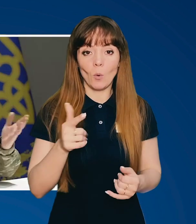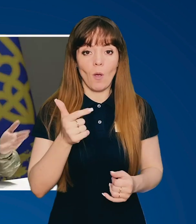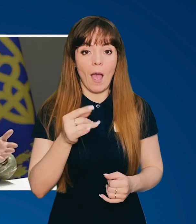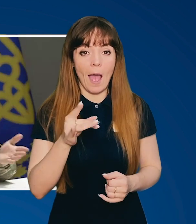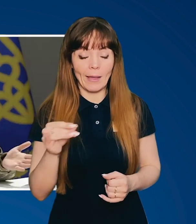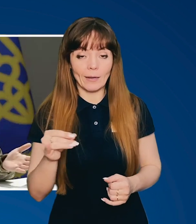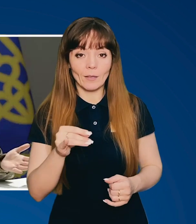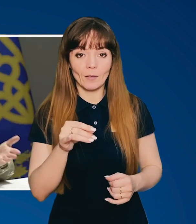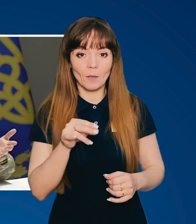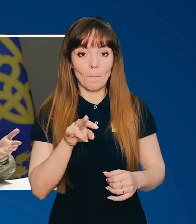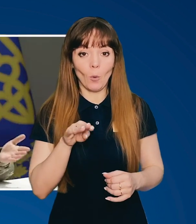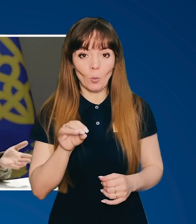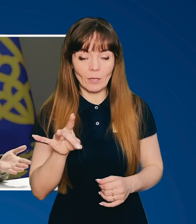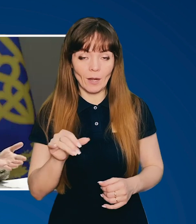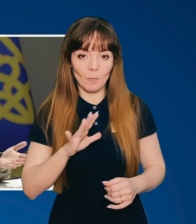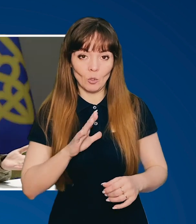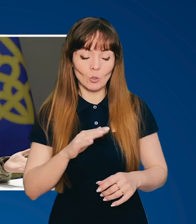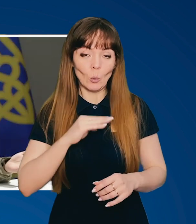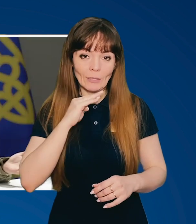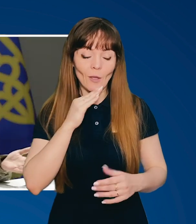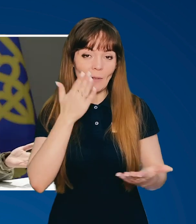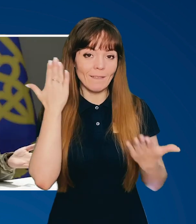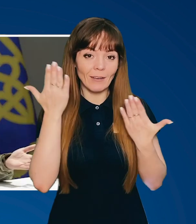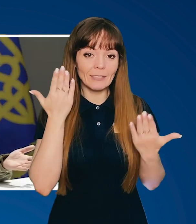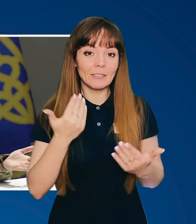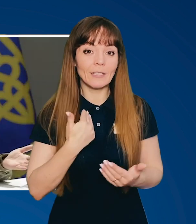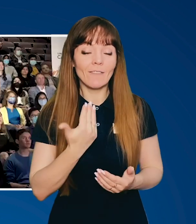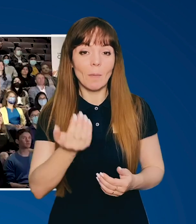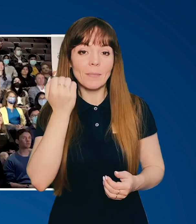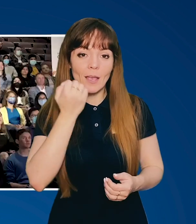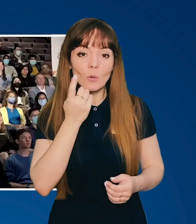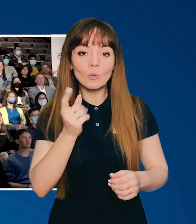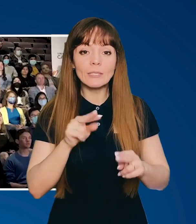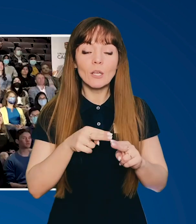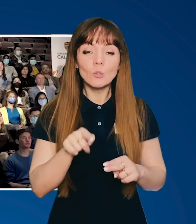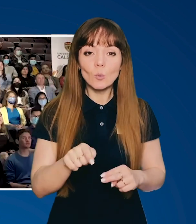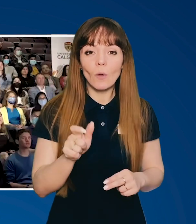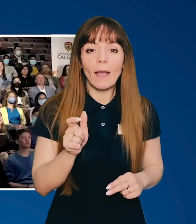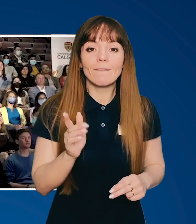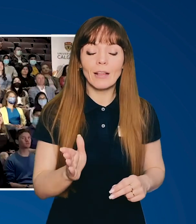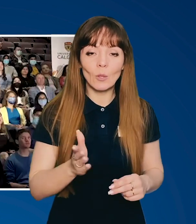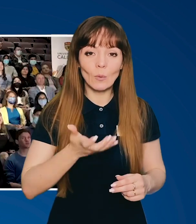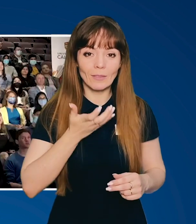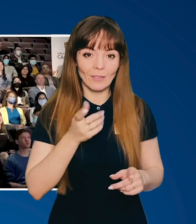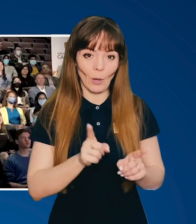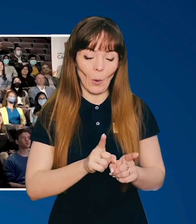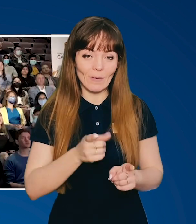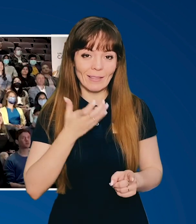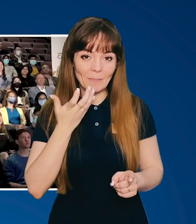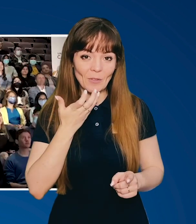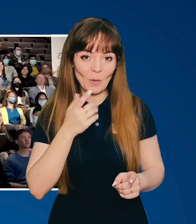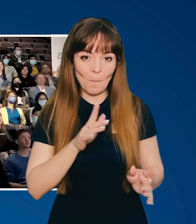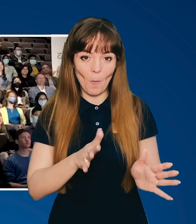про Гаррі Поттера було достатньо весело, тож я вам дякую за цю хвилинку такого моменту.